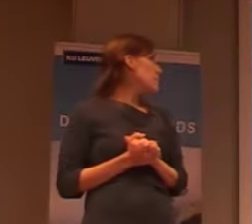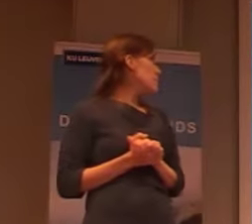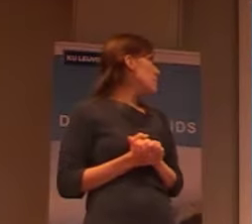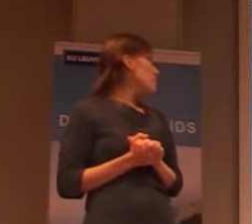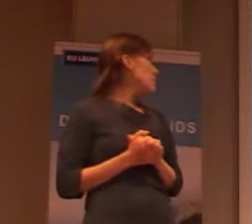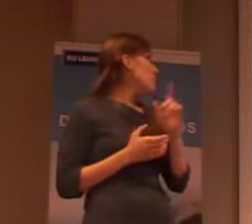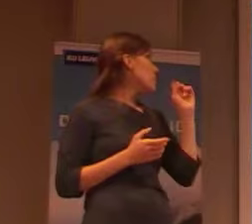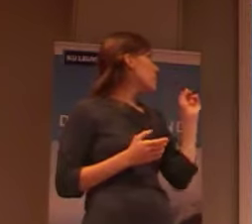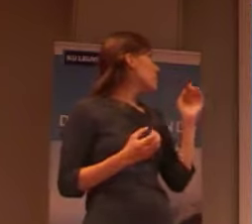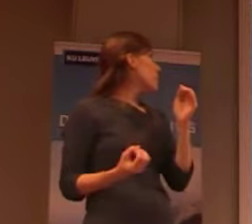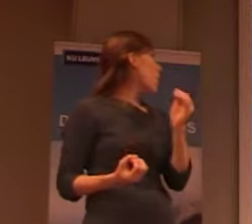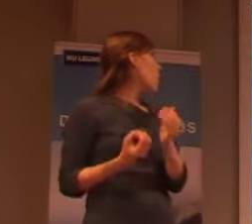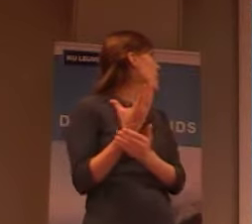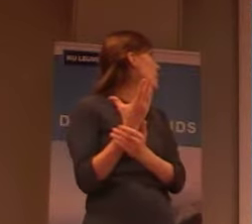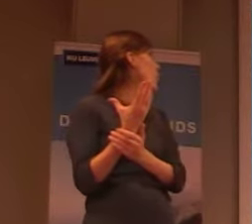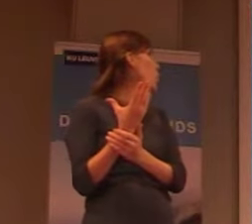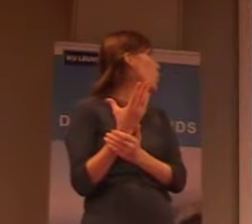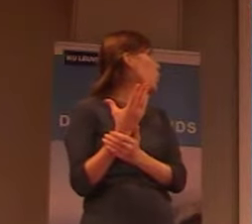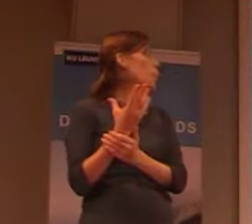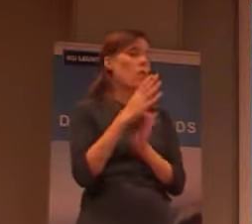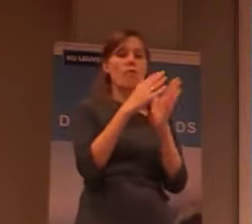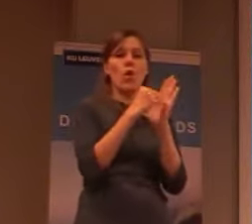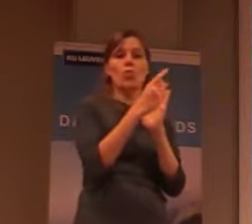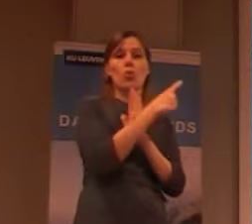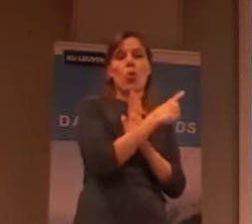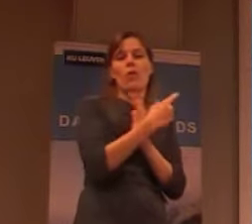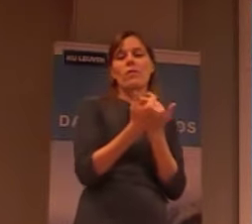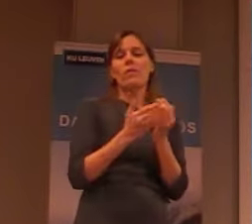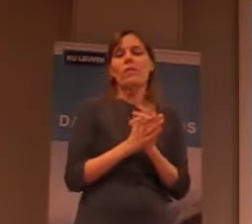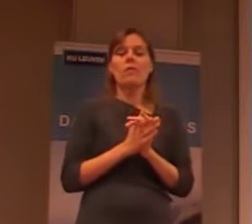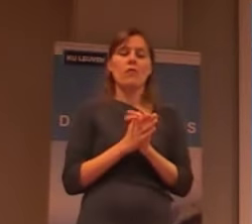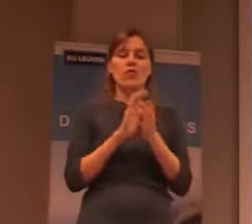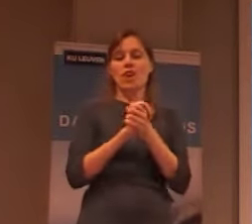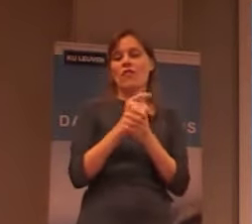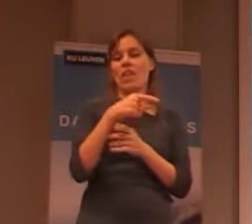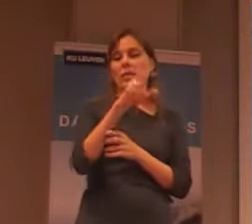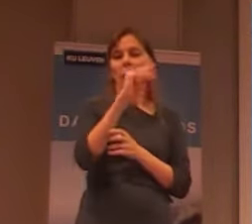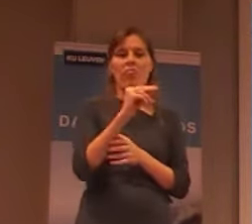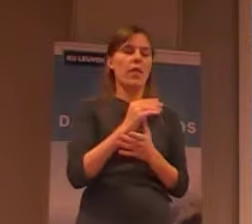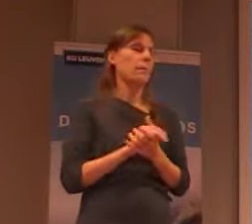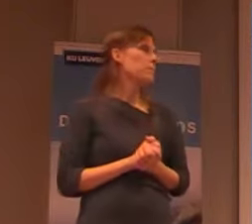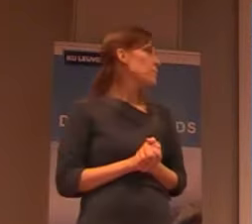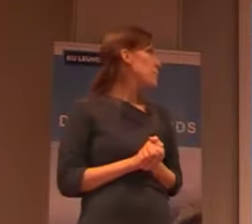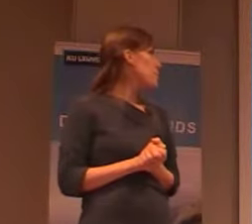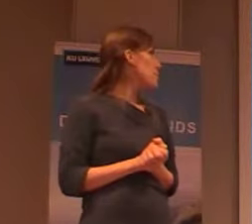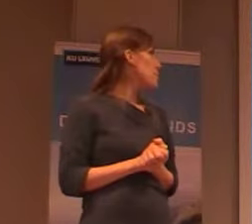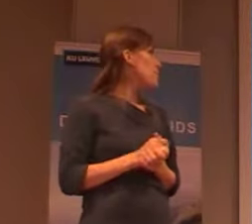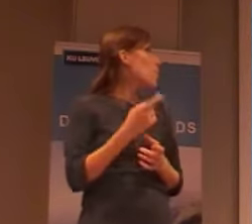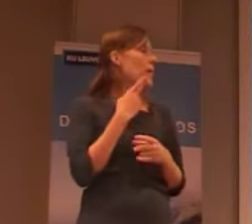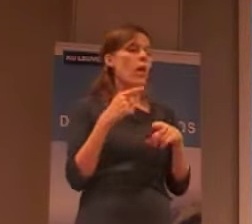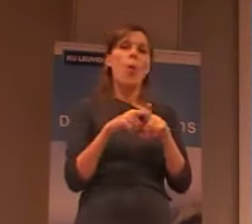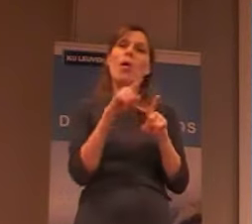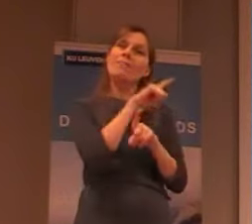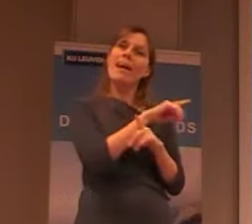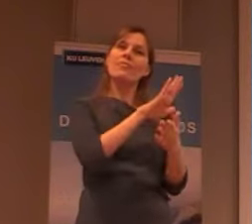Dit is nog eens een foto, met die mensen die jij goed kende. En je kunt ook eventjes deze foto laten